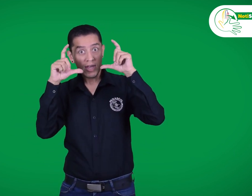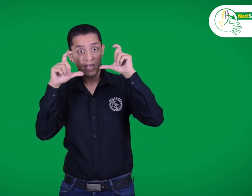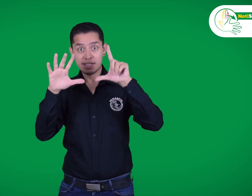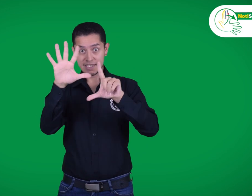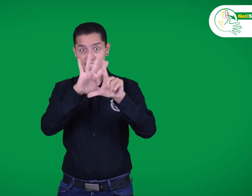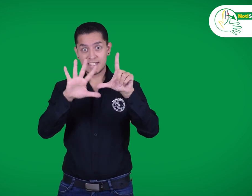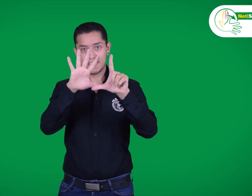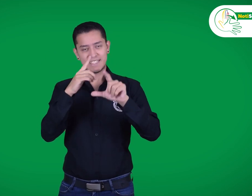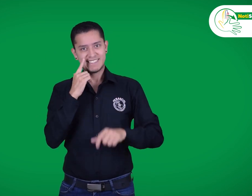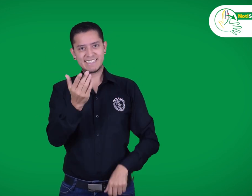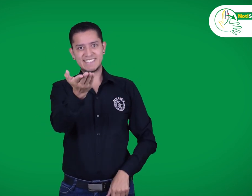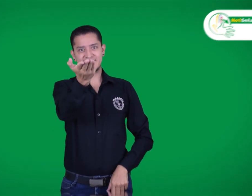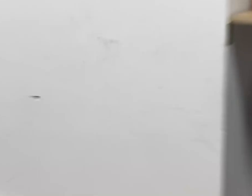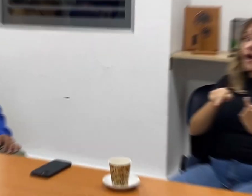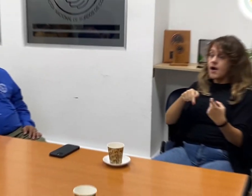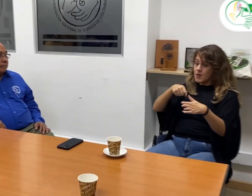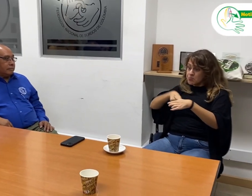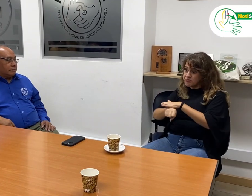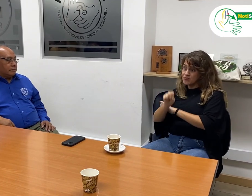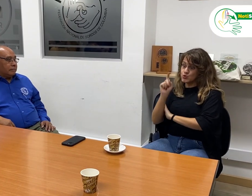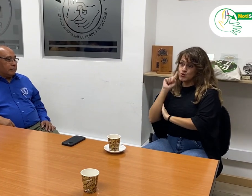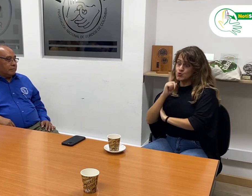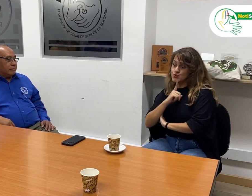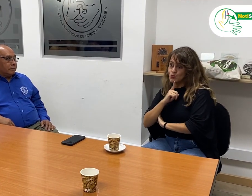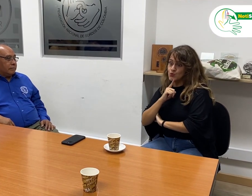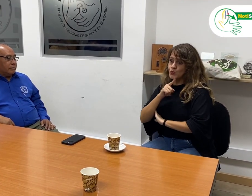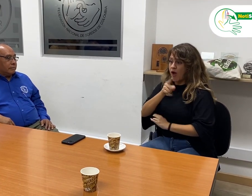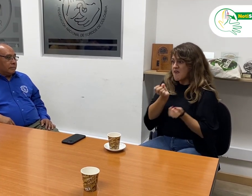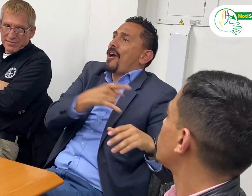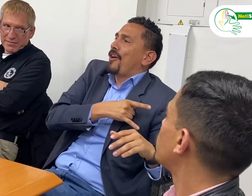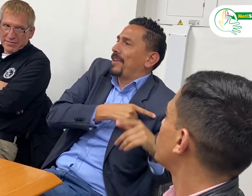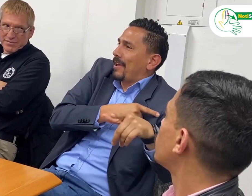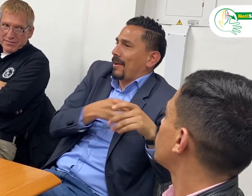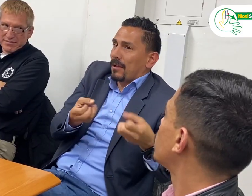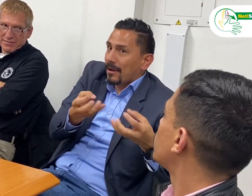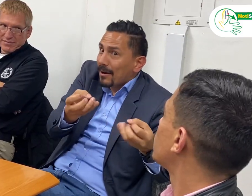Los dejo con algunos momentos de ese día. VENASCOL. VENASCOL. CAMITA.